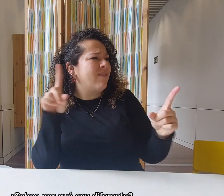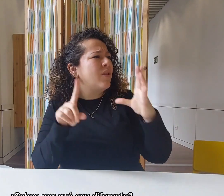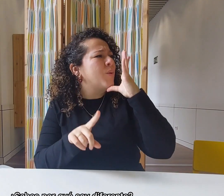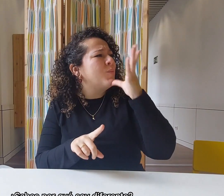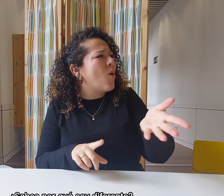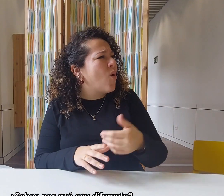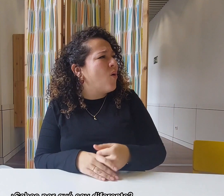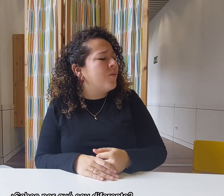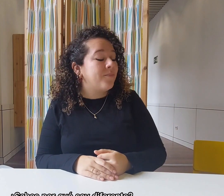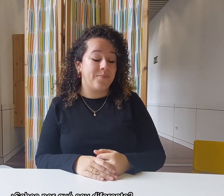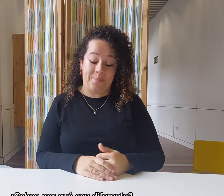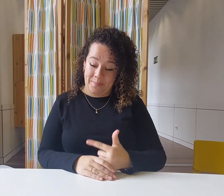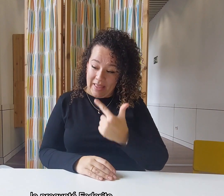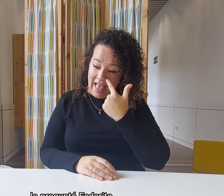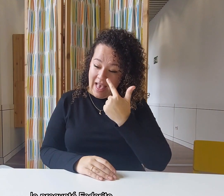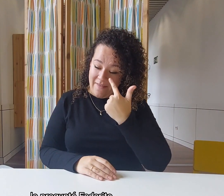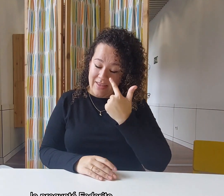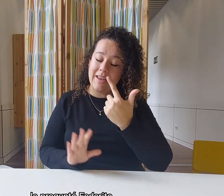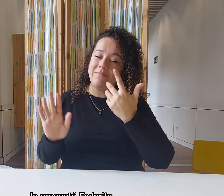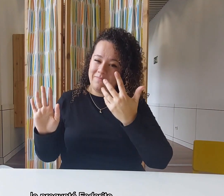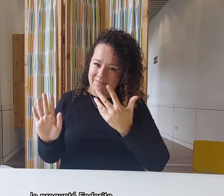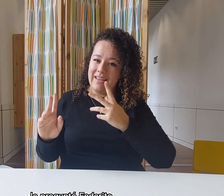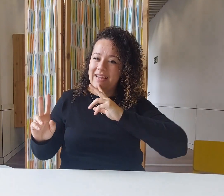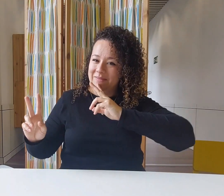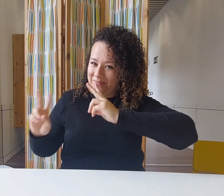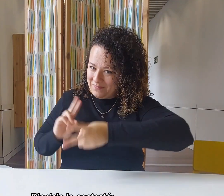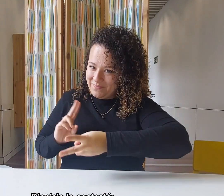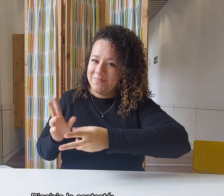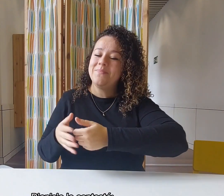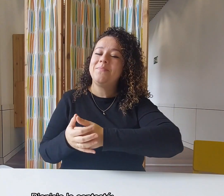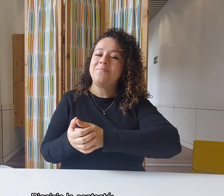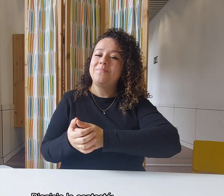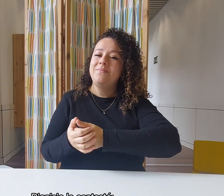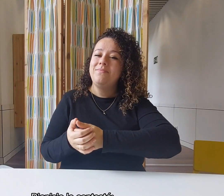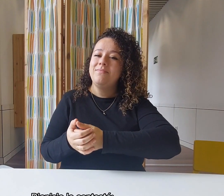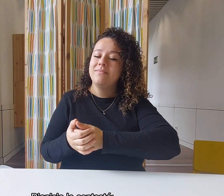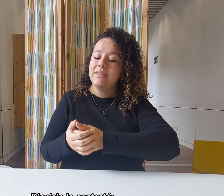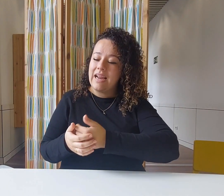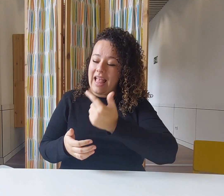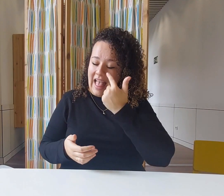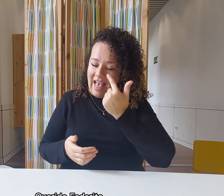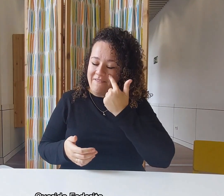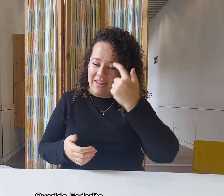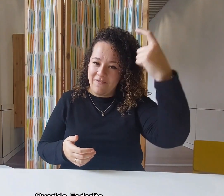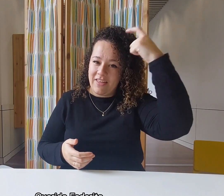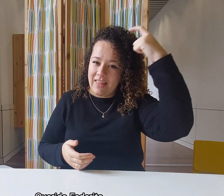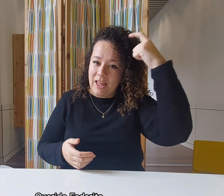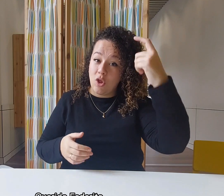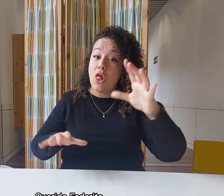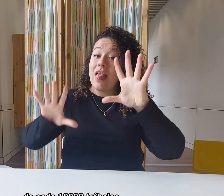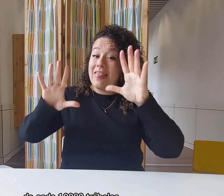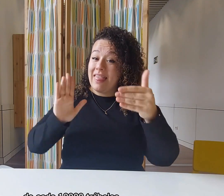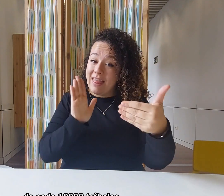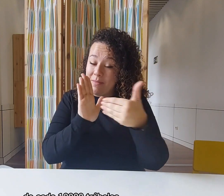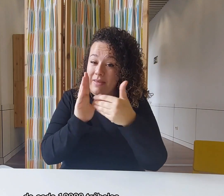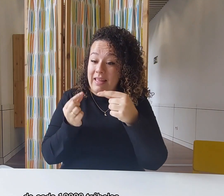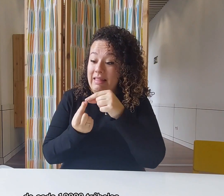¿Sabes por qué soy diferente? le preguntó Federito. Dionisio le contestó. Querido Federito, de cada diez mil